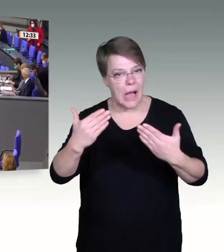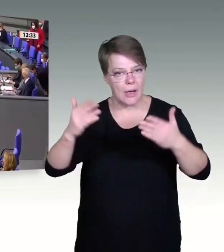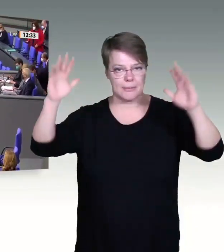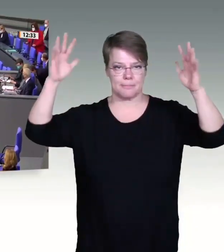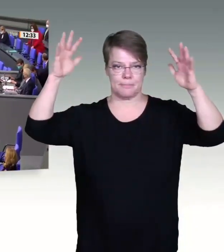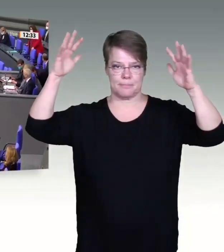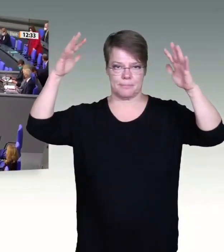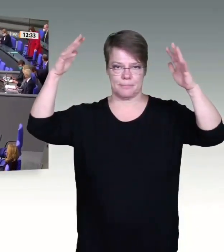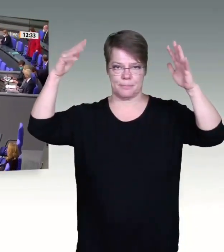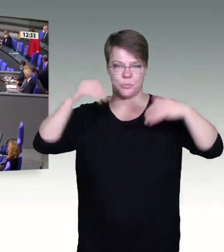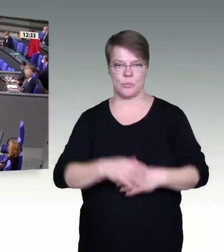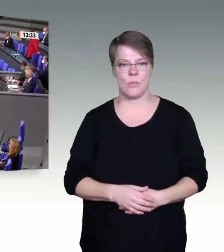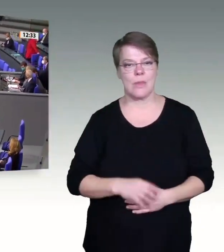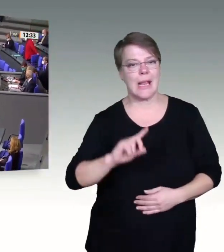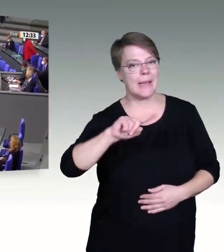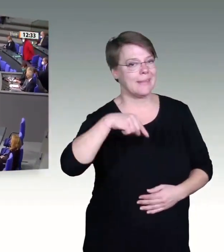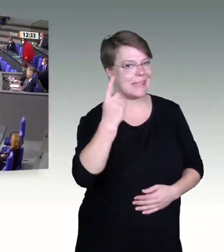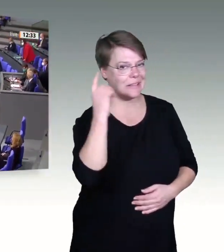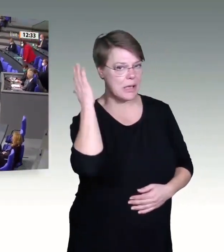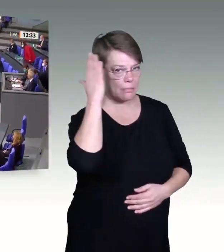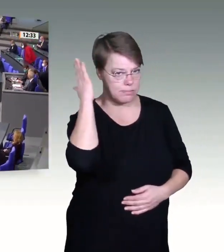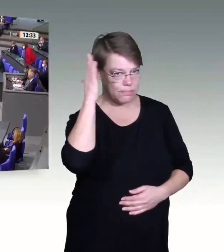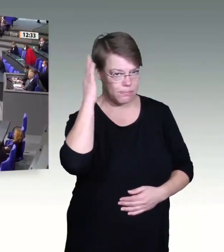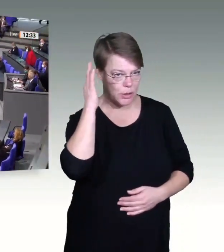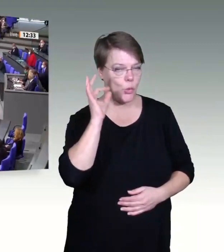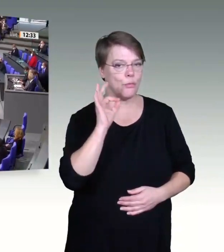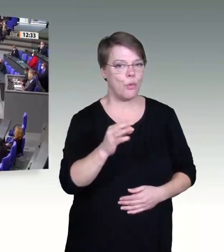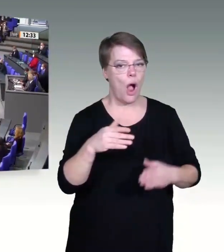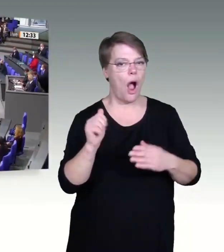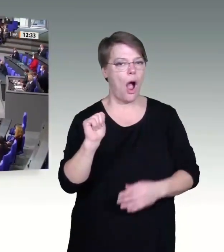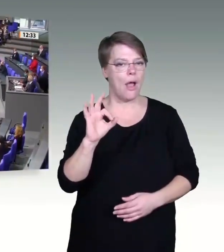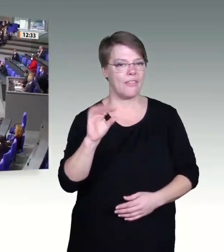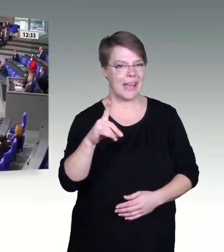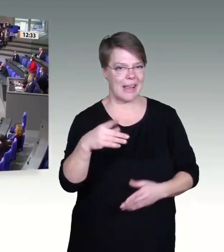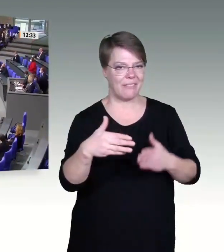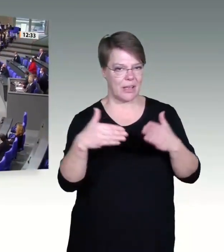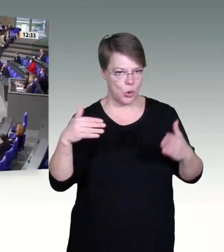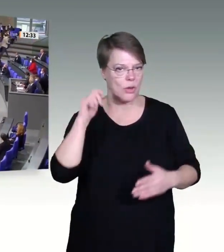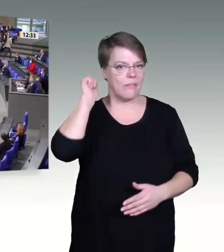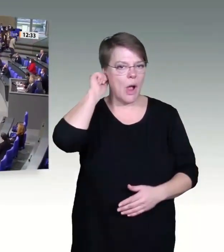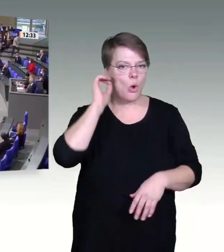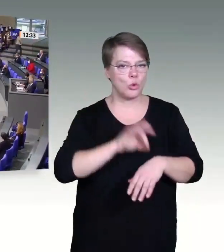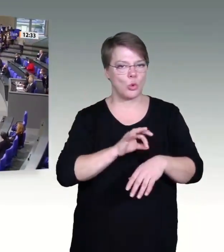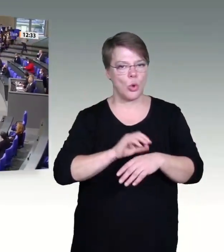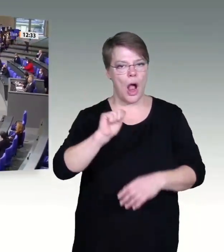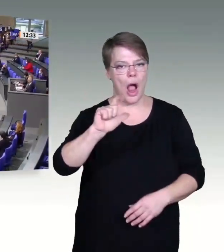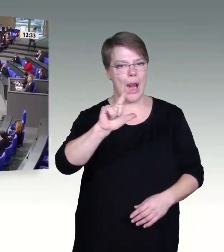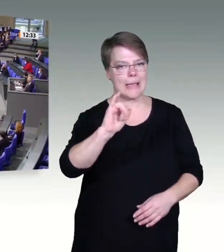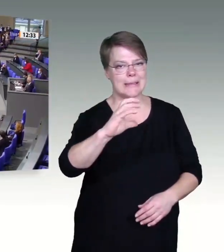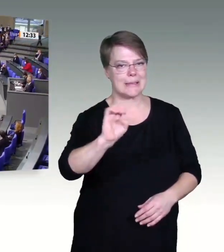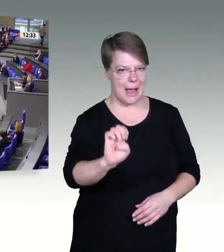Sehr geehrte Frau Präsidentin! Sehr geehrte Damen und Herren! Dieses Gesetz ist eine unerhörte